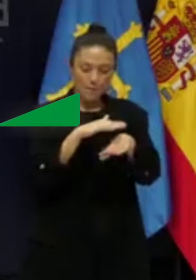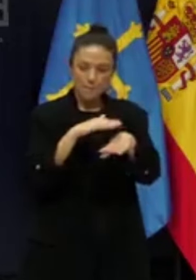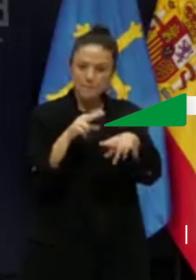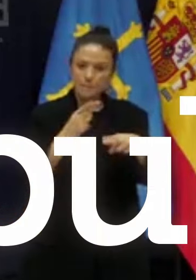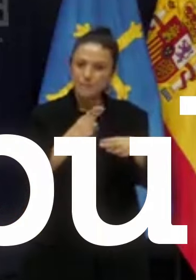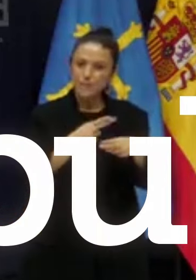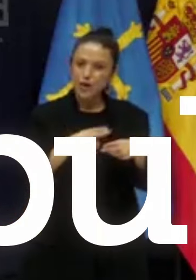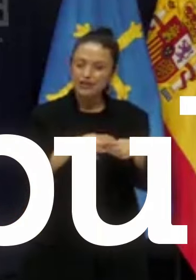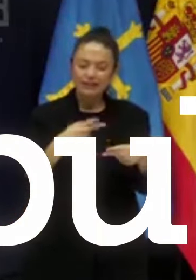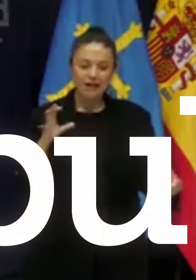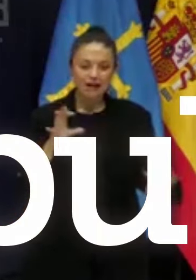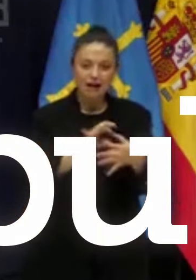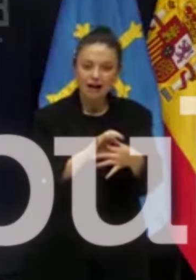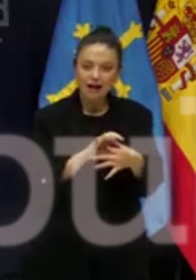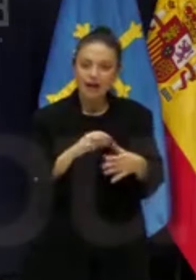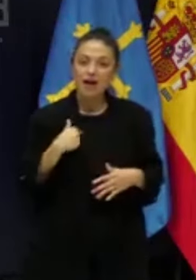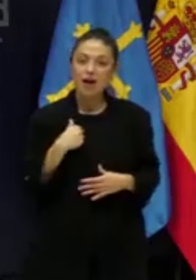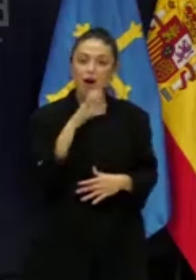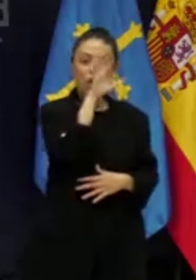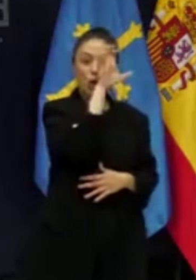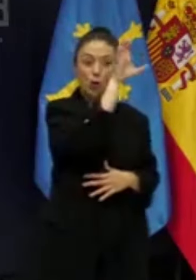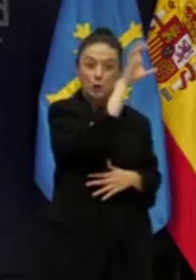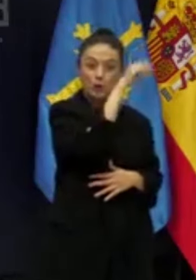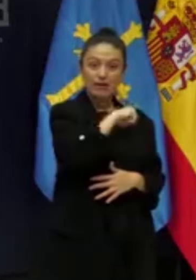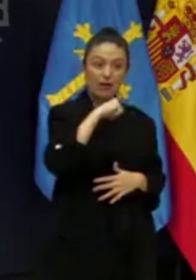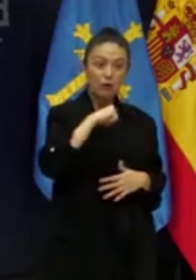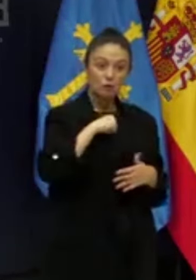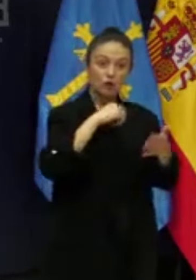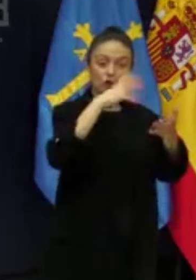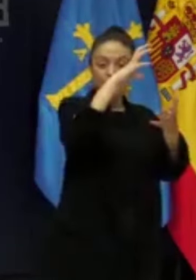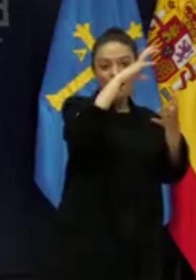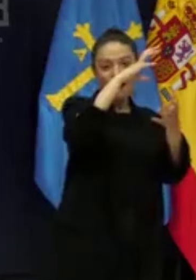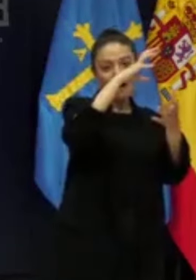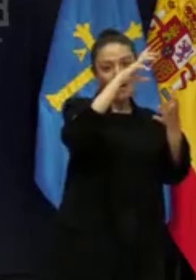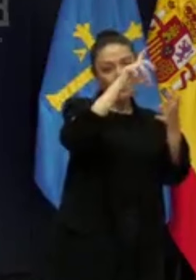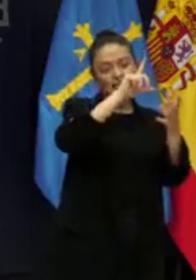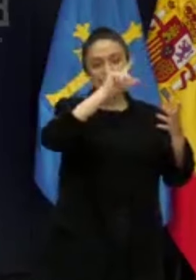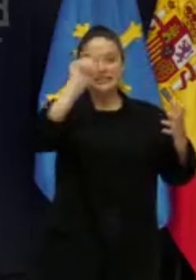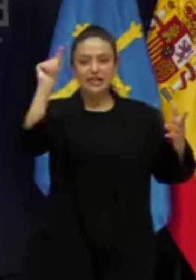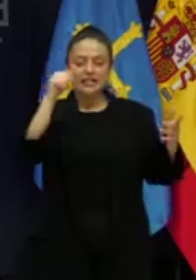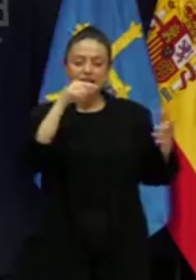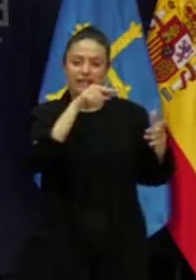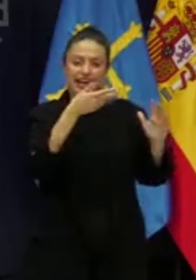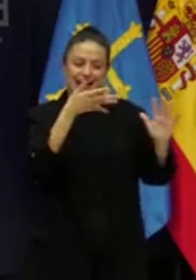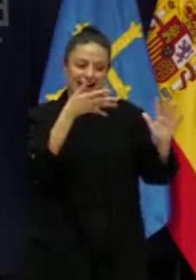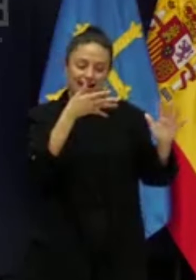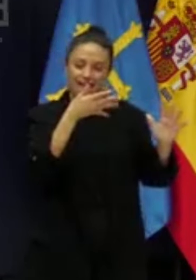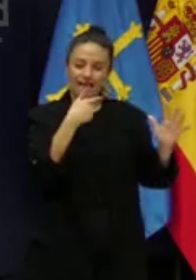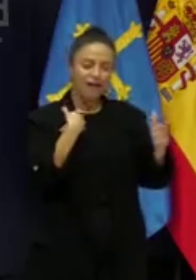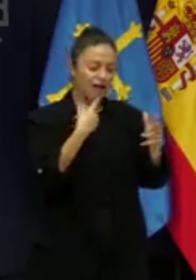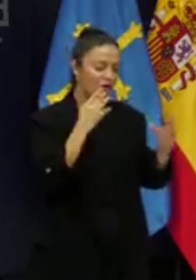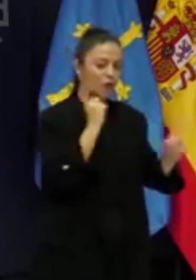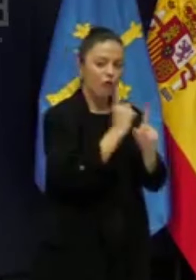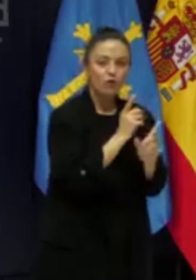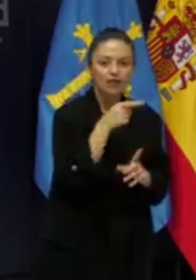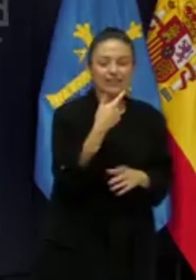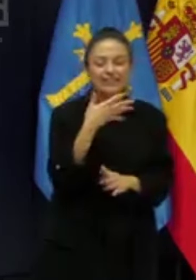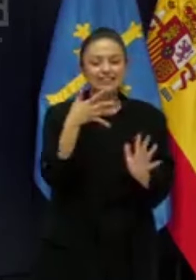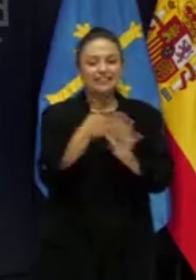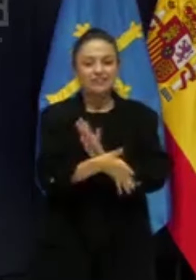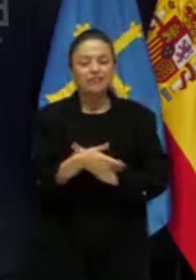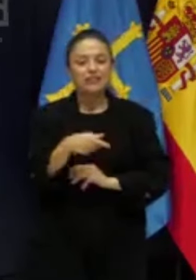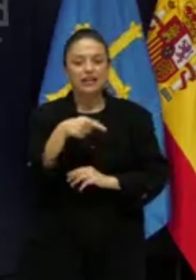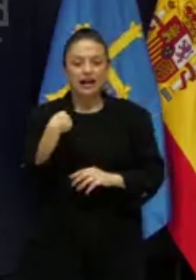Estamos en contra de la salida de cualquier comunidad del régimen común. Si consideramos que lo que hay que hacer es reformarlo, reincorporarlo